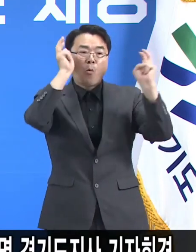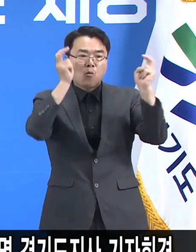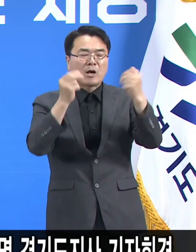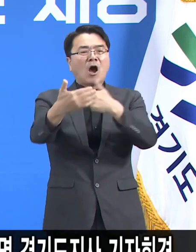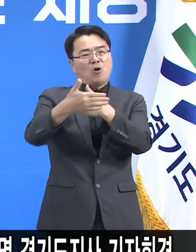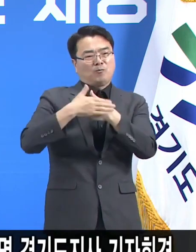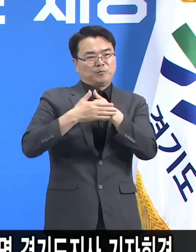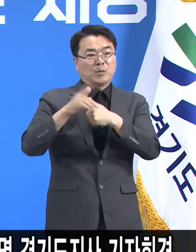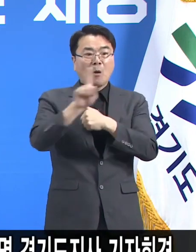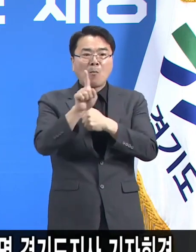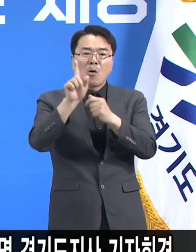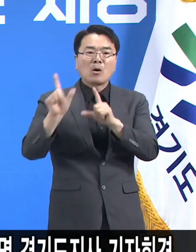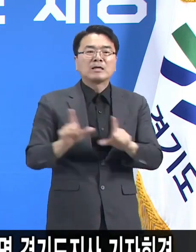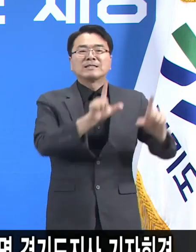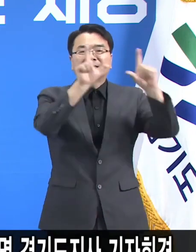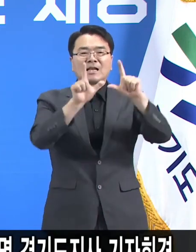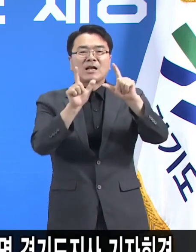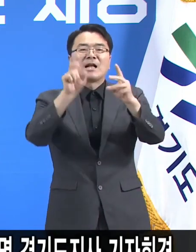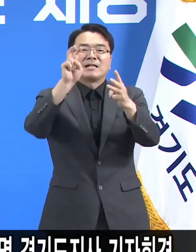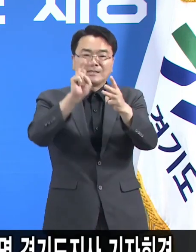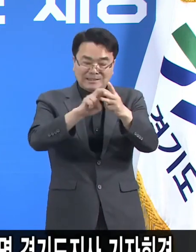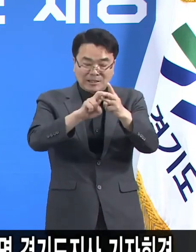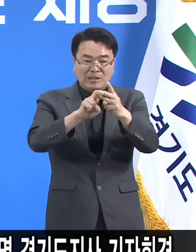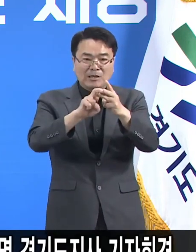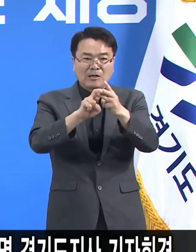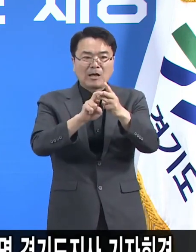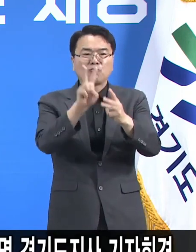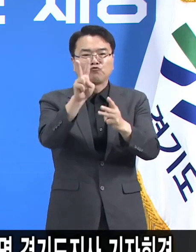생활치료센터 2개소를 추가로 엽니다.